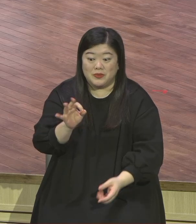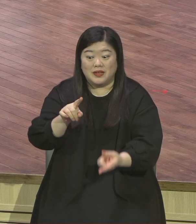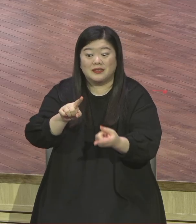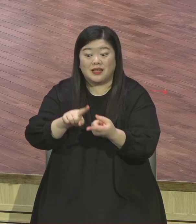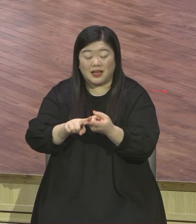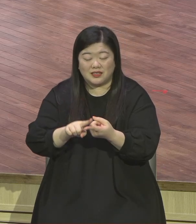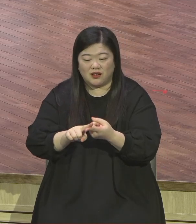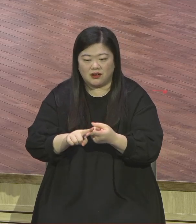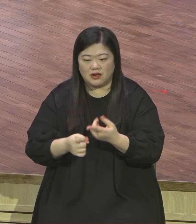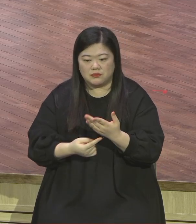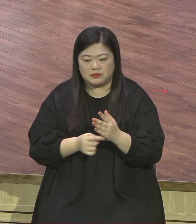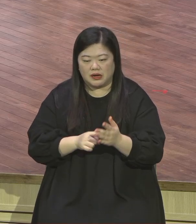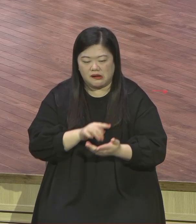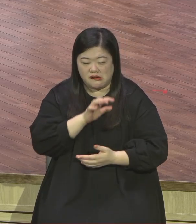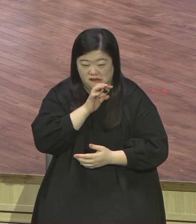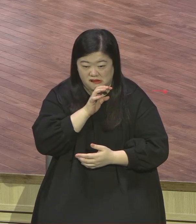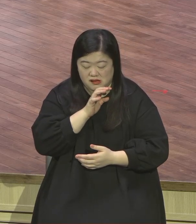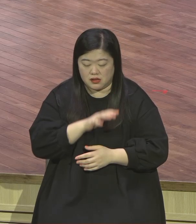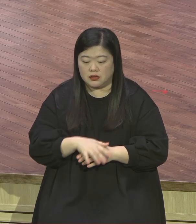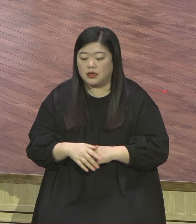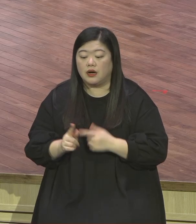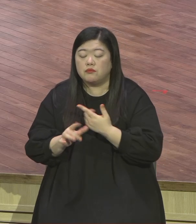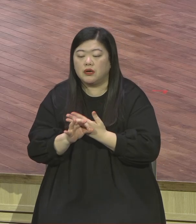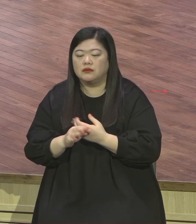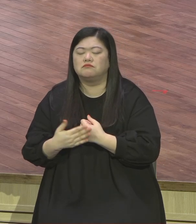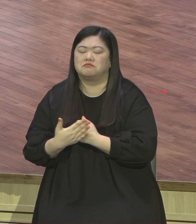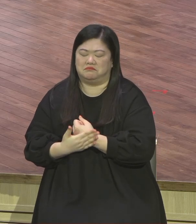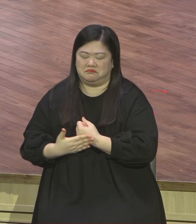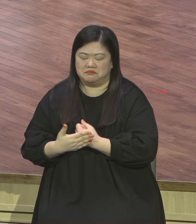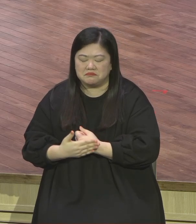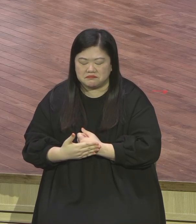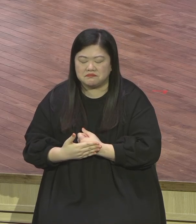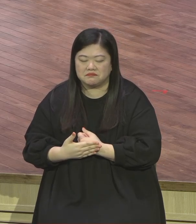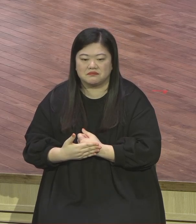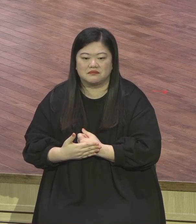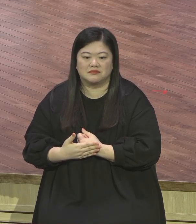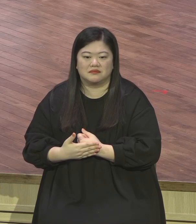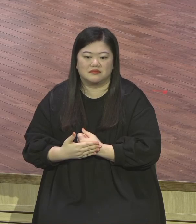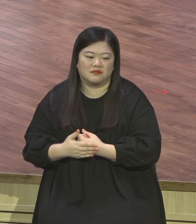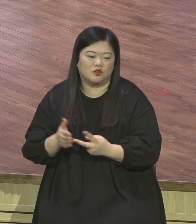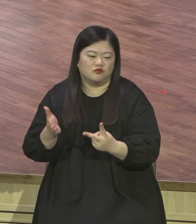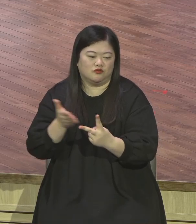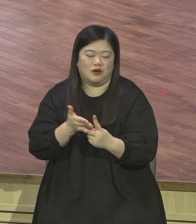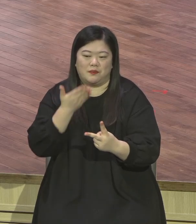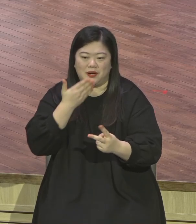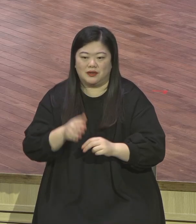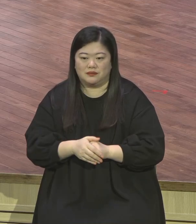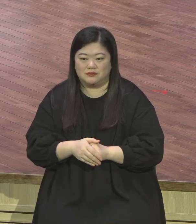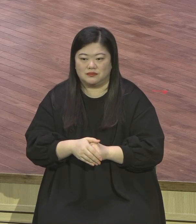여러분 어차피 여러분은 도망도 못 가고 시간 놓쳤어